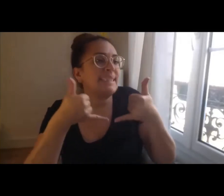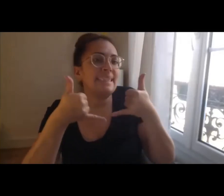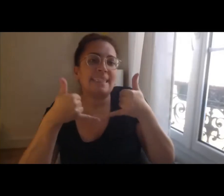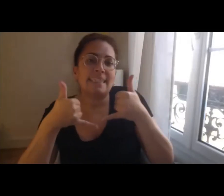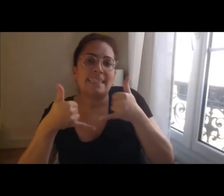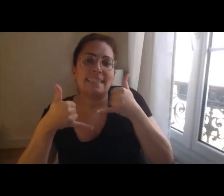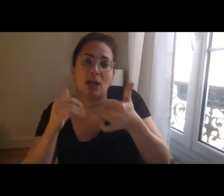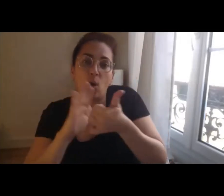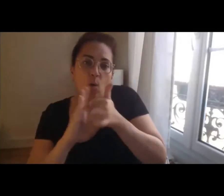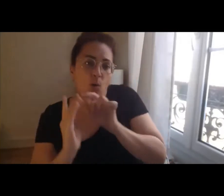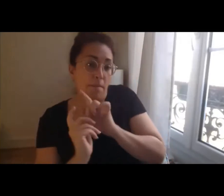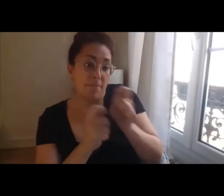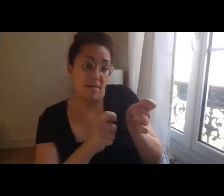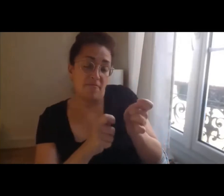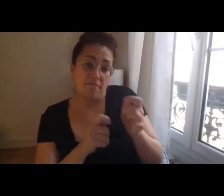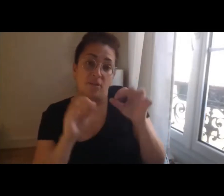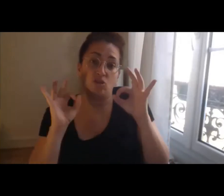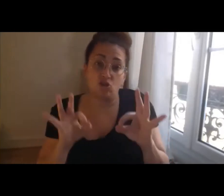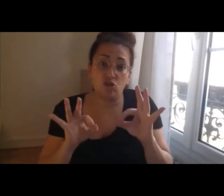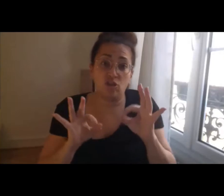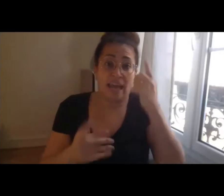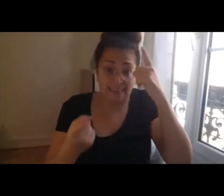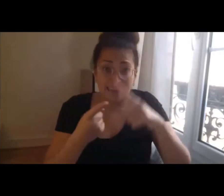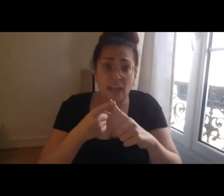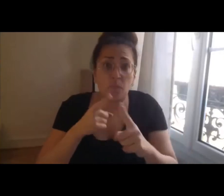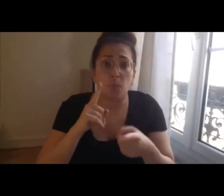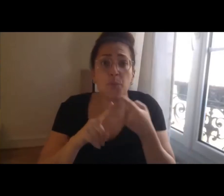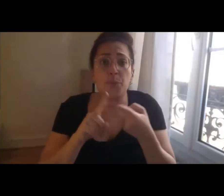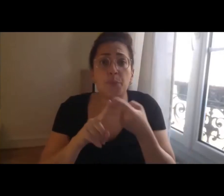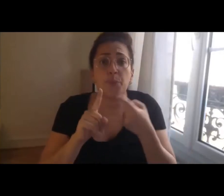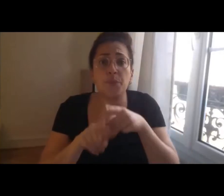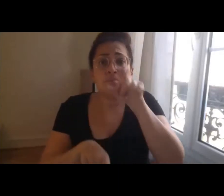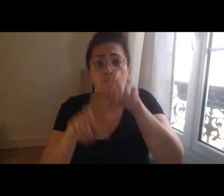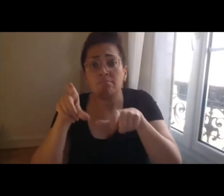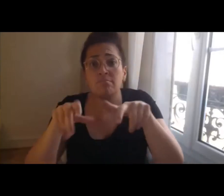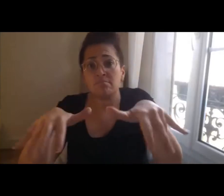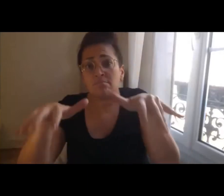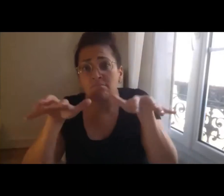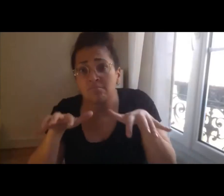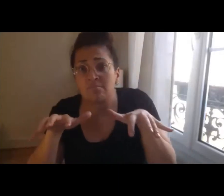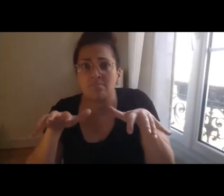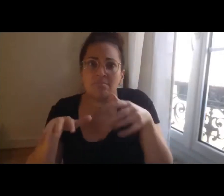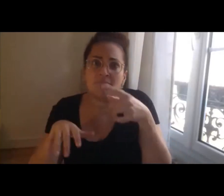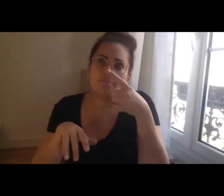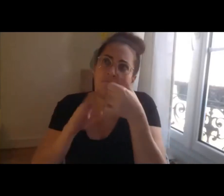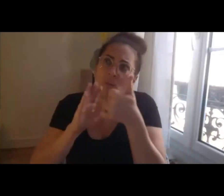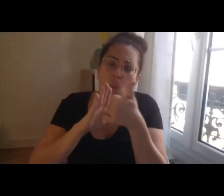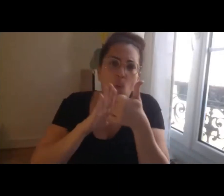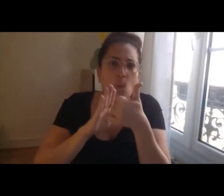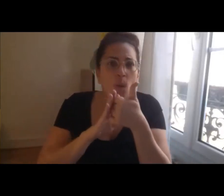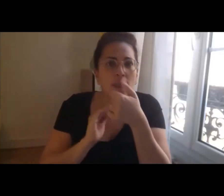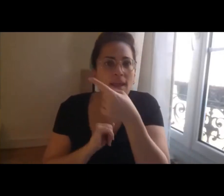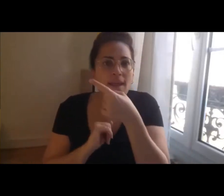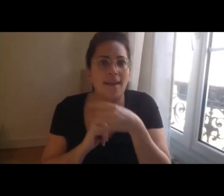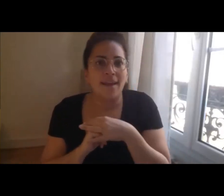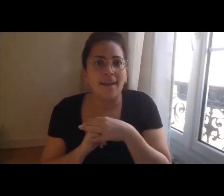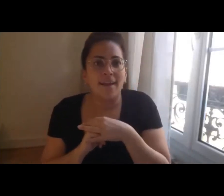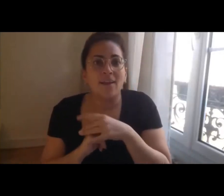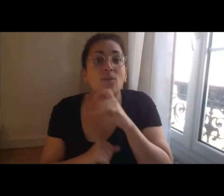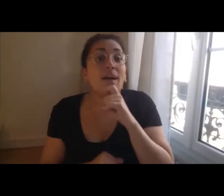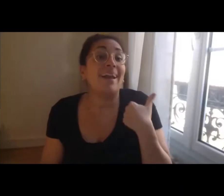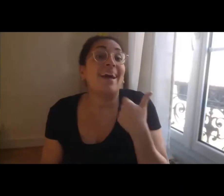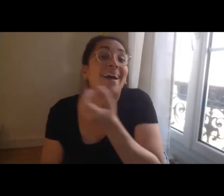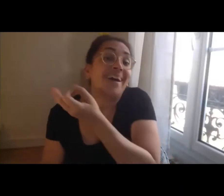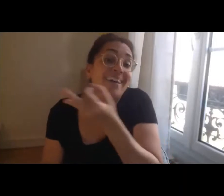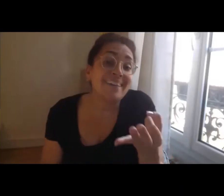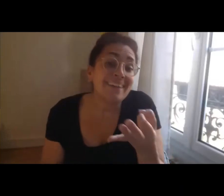ce sujet-là c'est un sujet central,'est un sujet pour nos administrateurs qui est embarqué dans ce qu'évoquait François c'est-à-dire dans